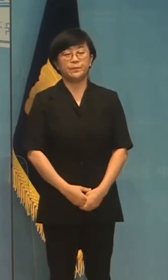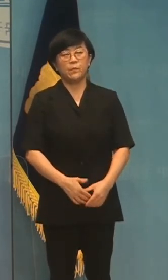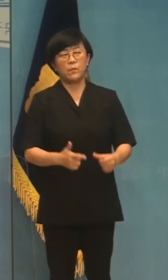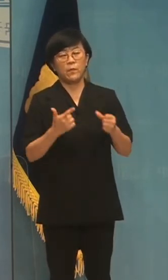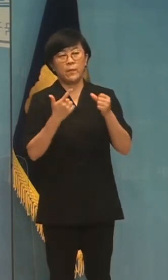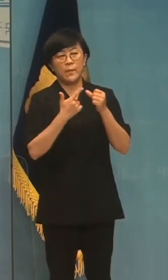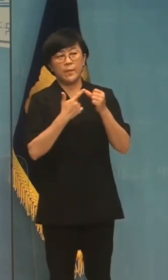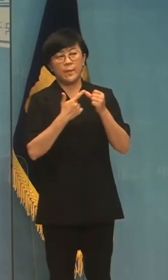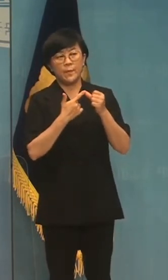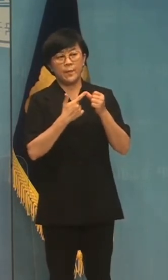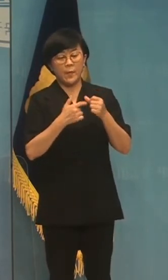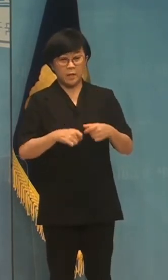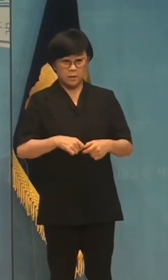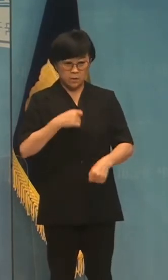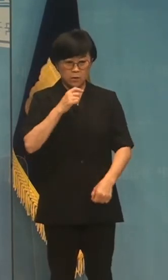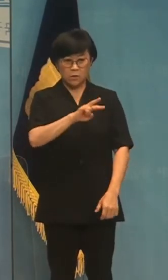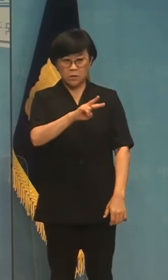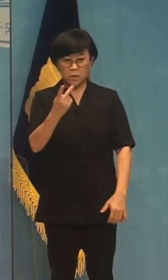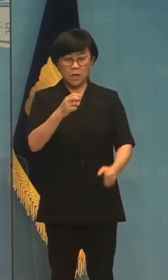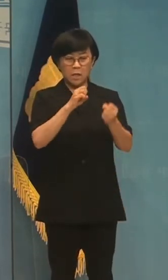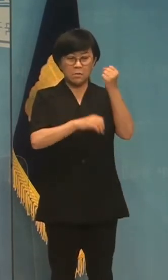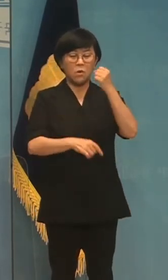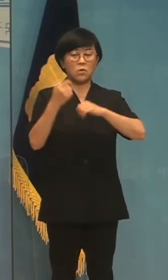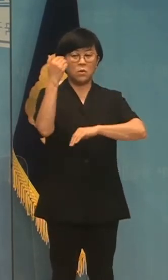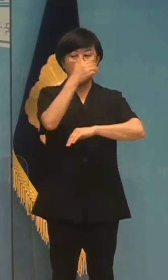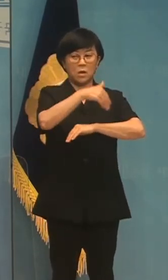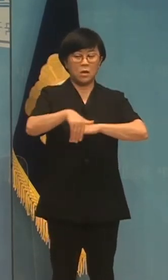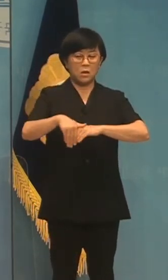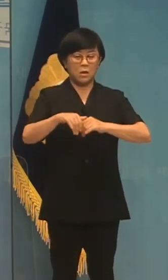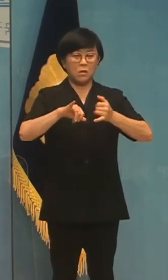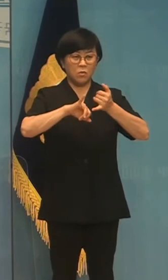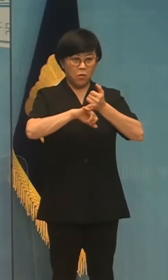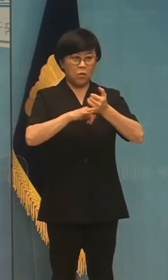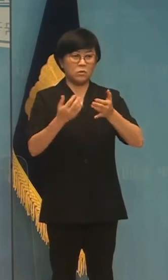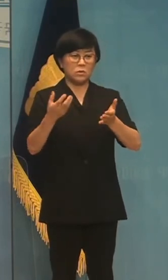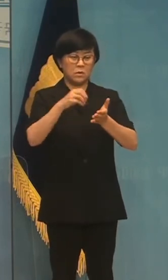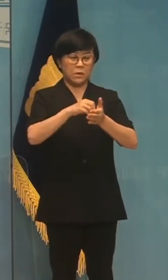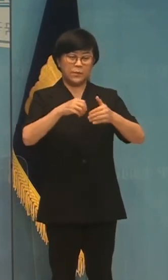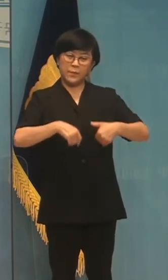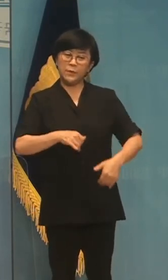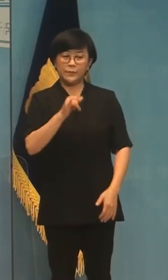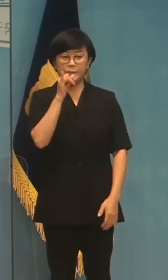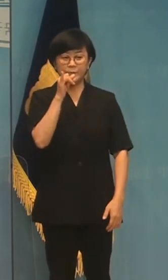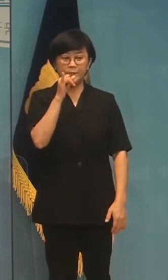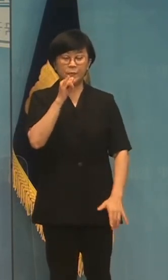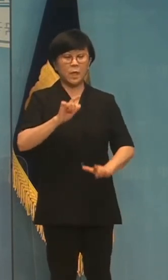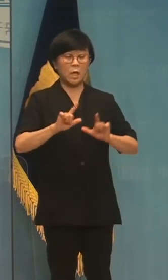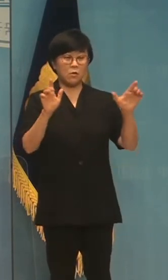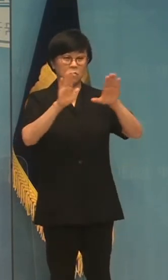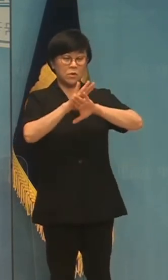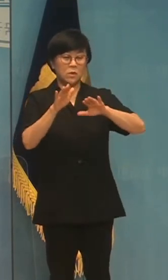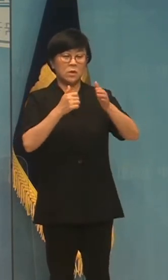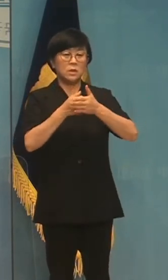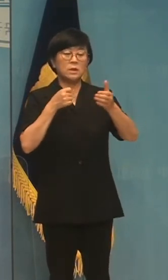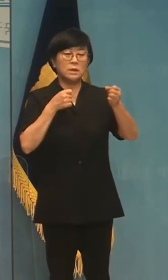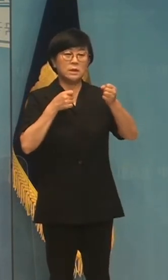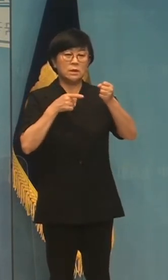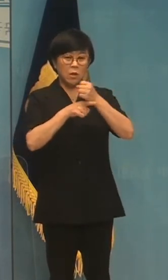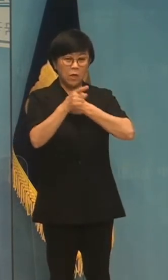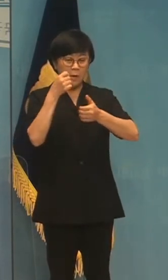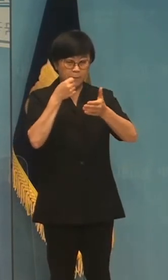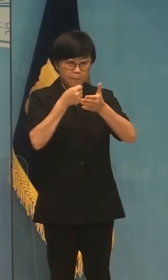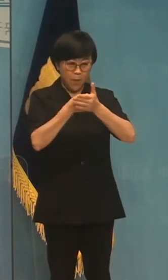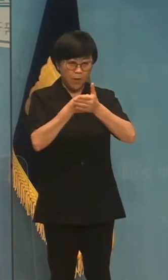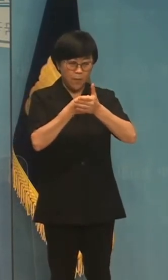여섯째, 정의로운 전환 기본계획이 반드시 들어가야 합니다. 기후정립법의 국가기본계획